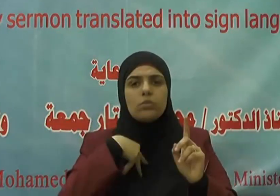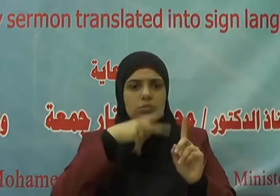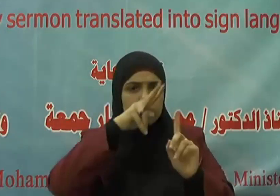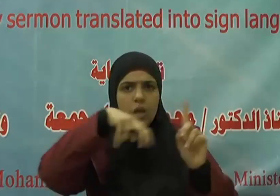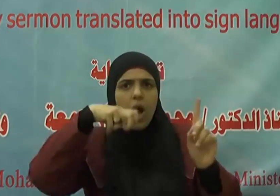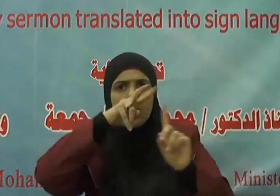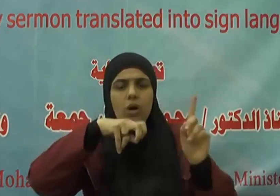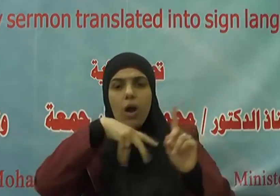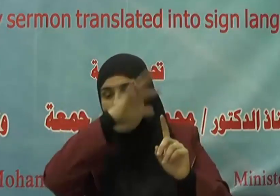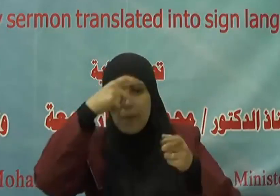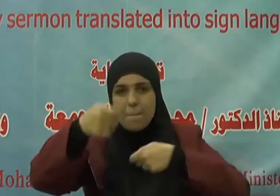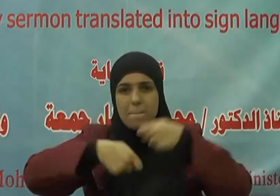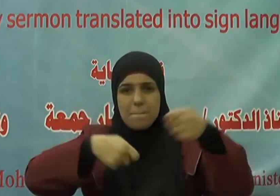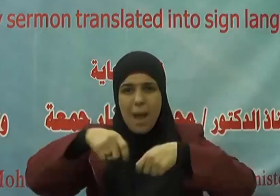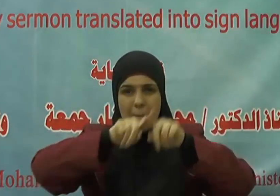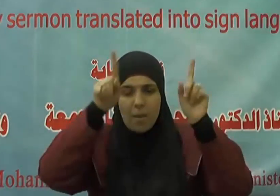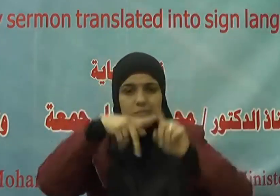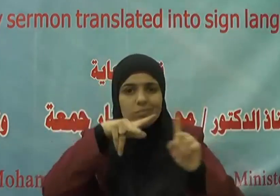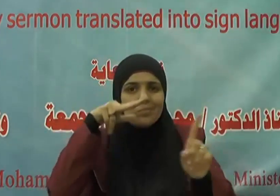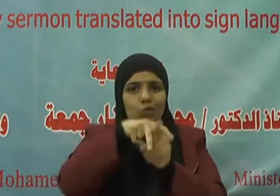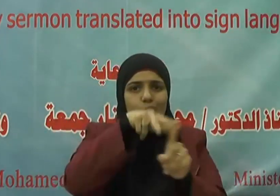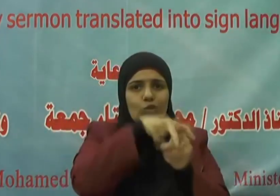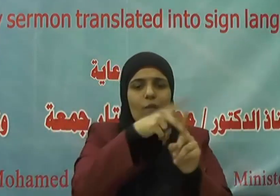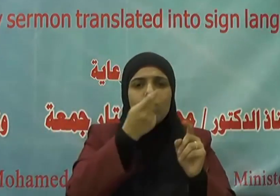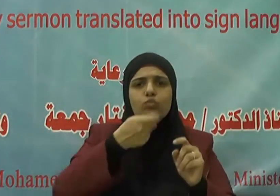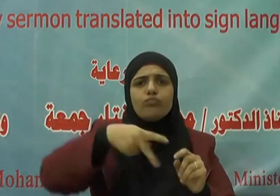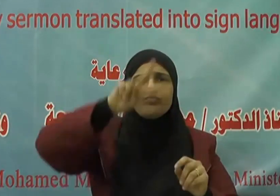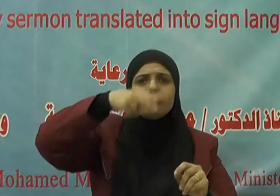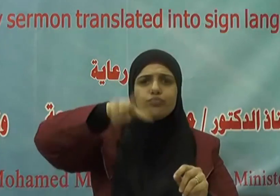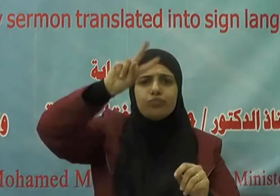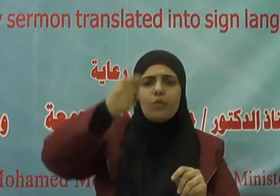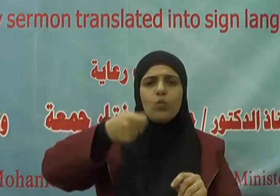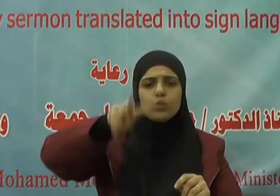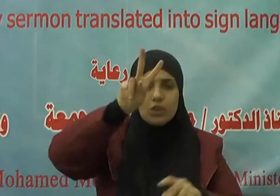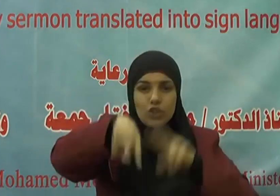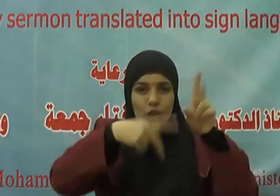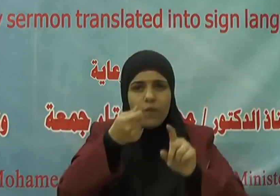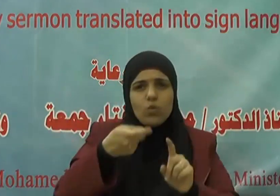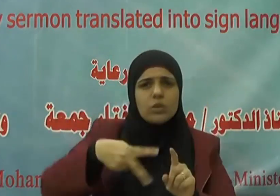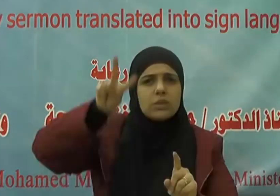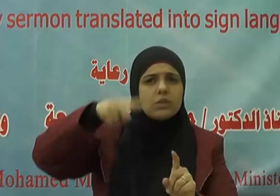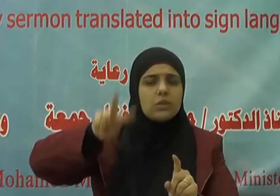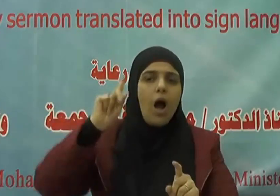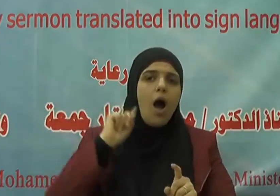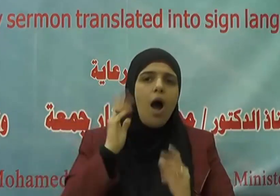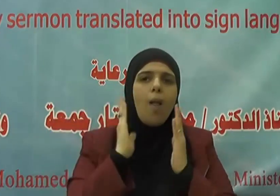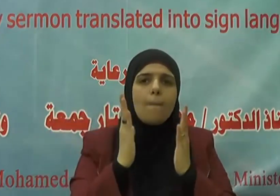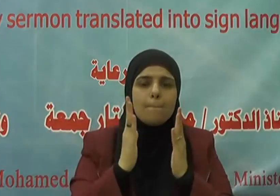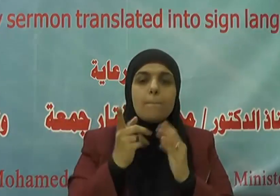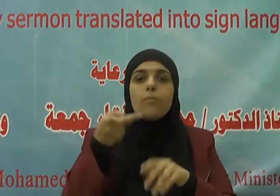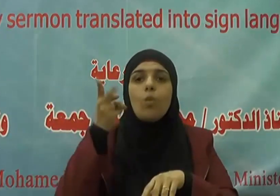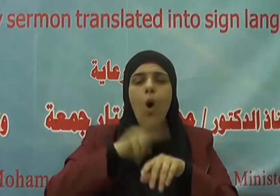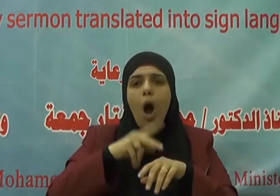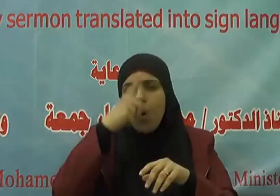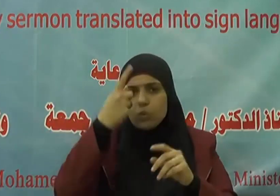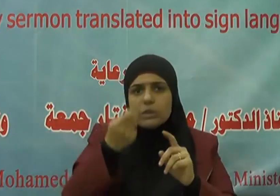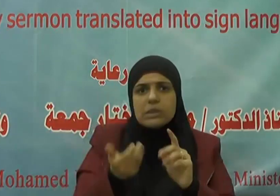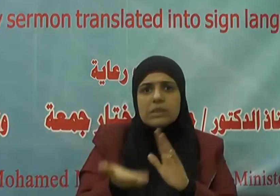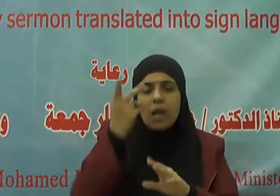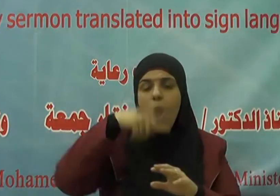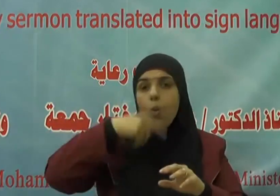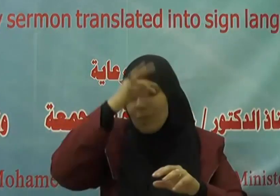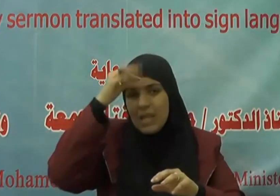من البائع قصد رفع سعر السلع أو الشرح في